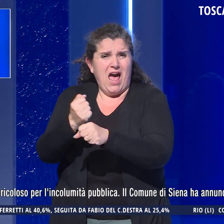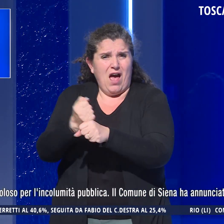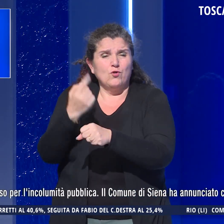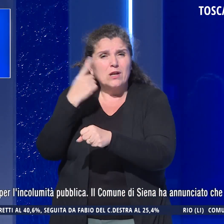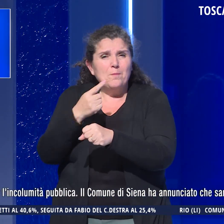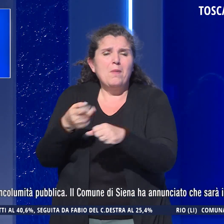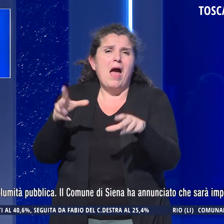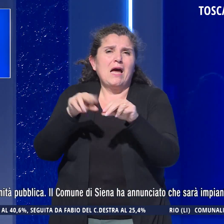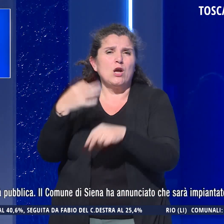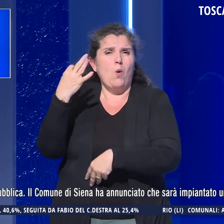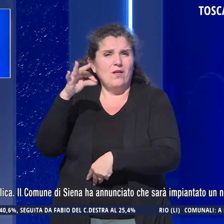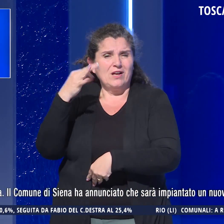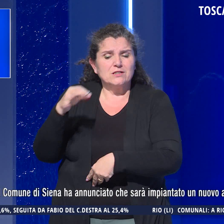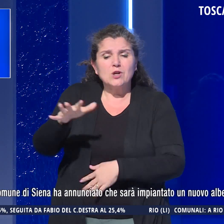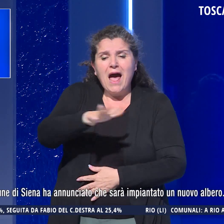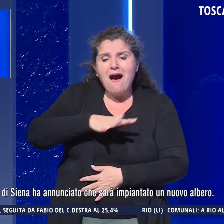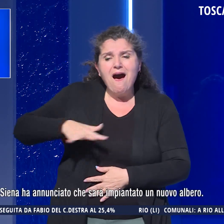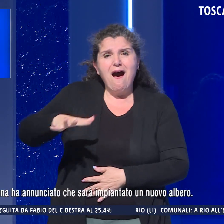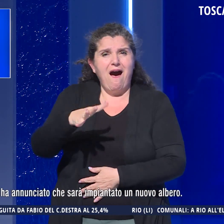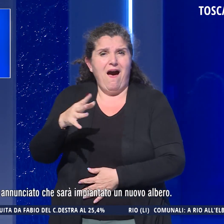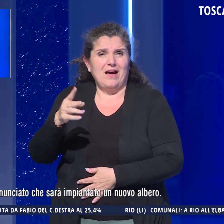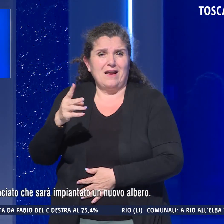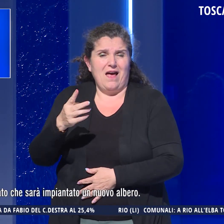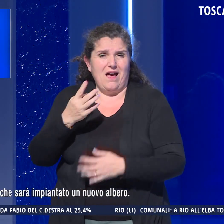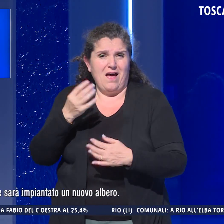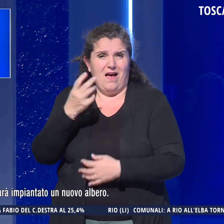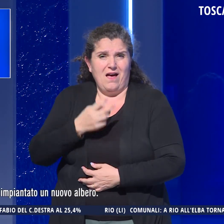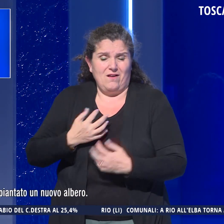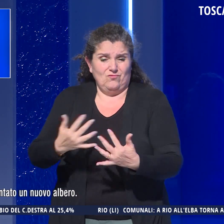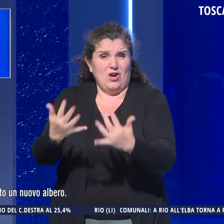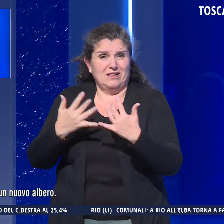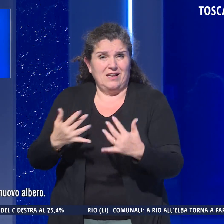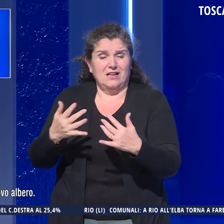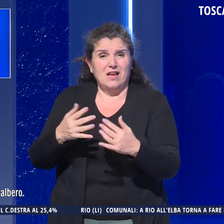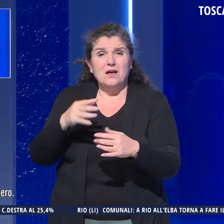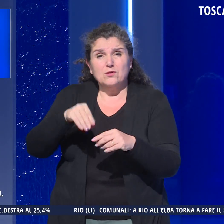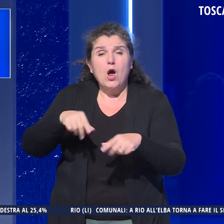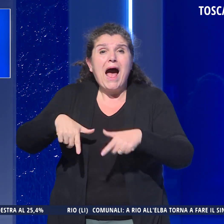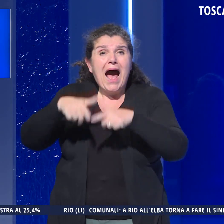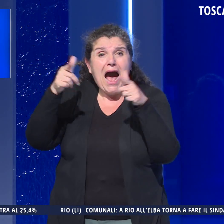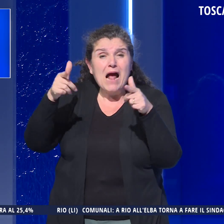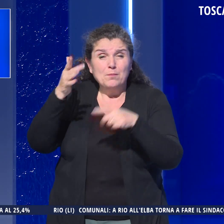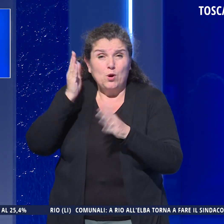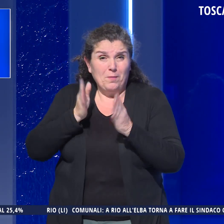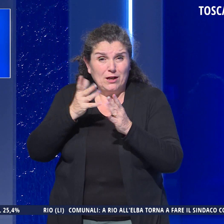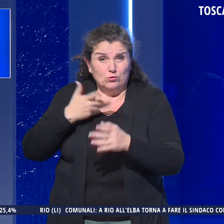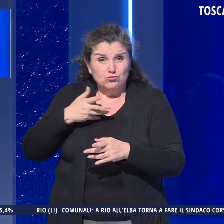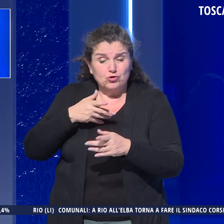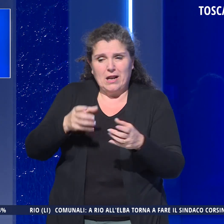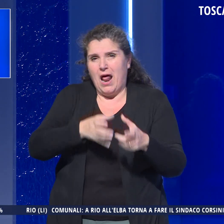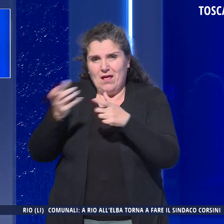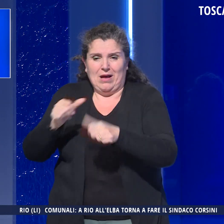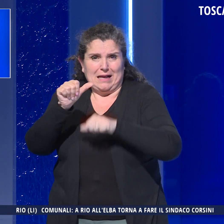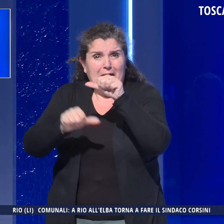riqualificazione dell'area verde al posto di un albero ritenuto pericoloso per l'incolumità